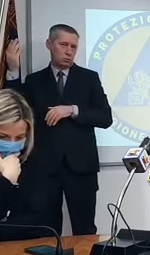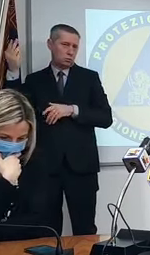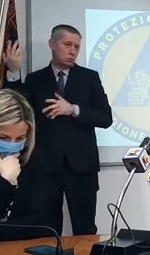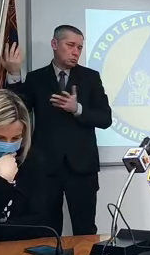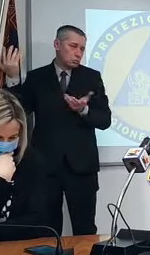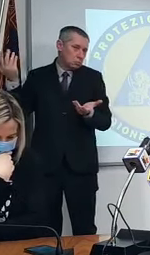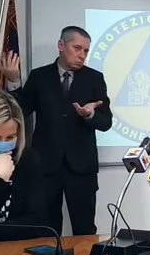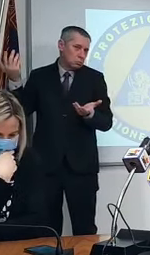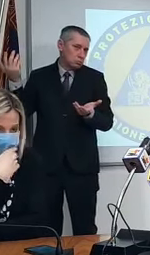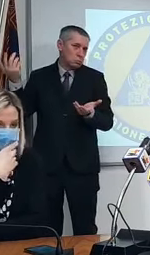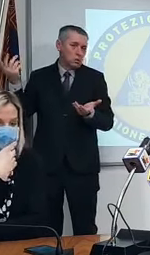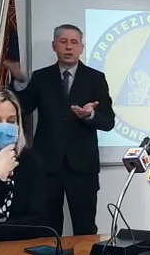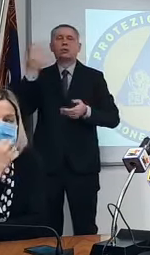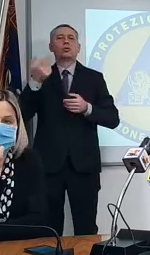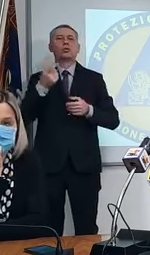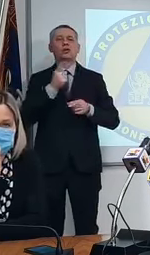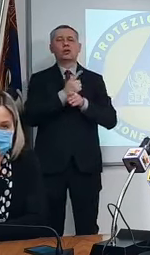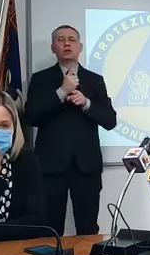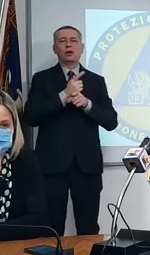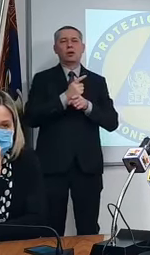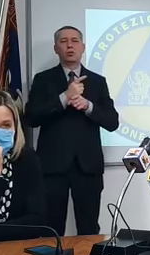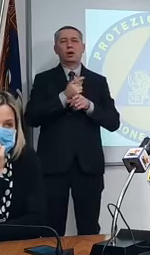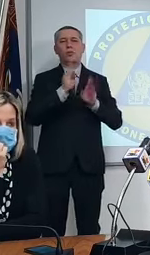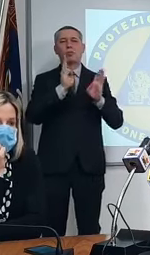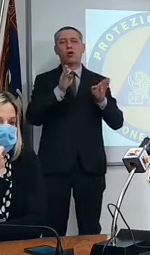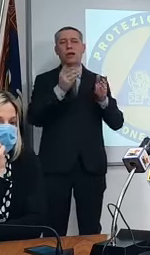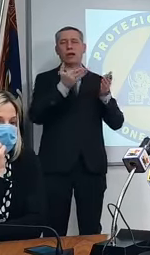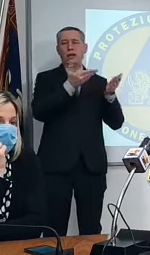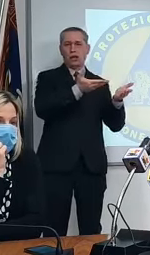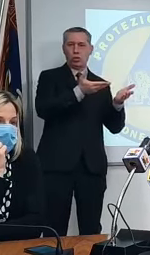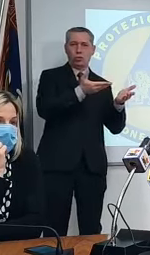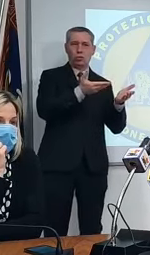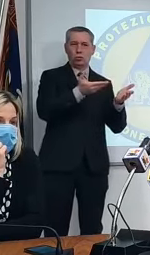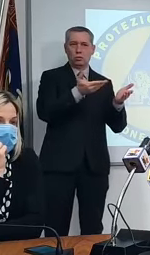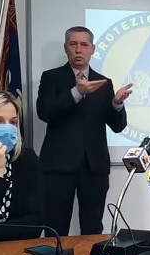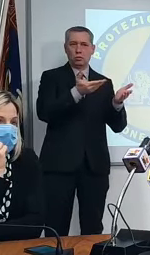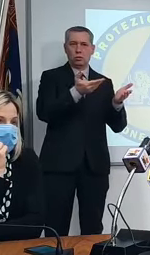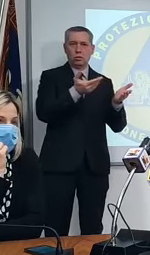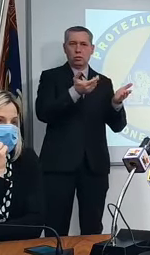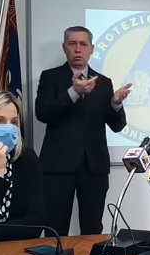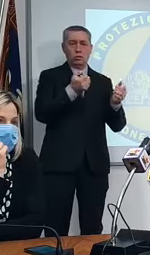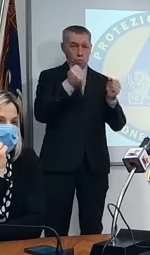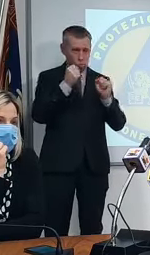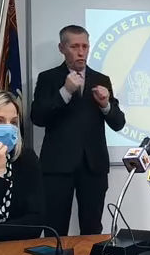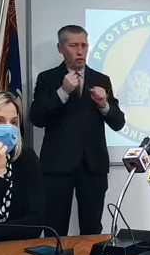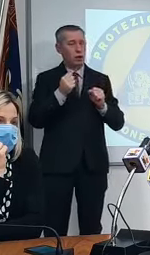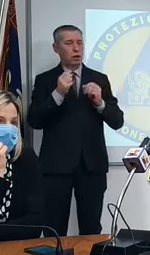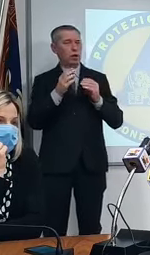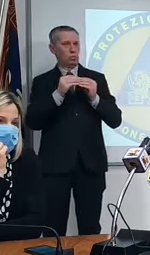dobbiamo fare il policlinico universitario di Padova se si fa un ponte in due anni lo possiamo fare in un ospedale in due anni o no?